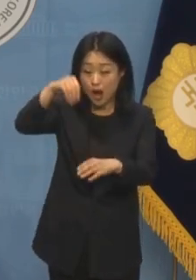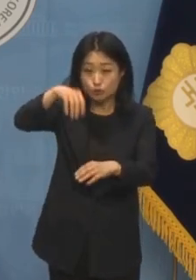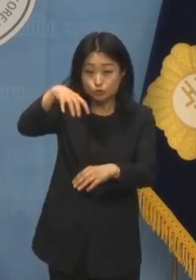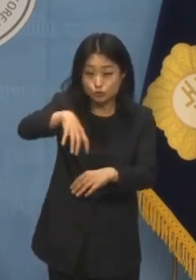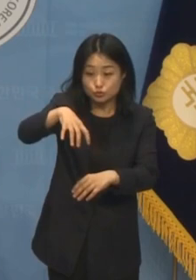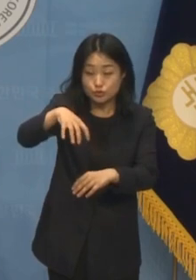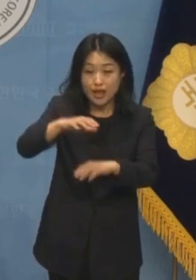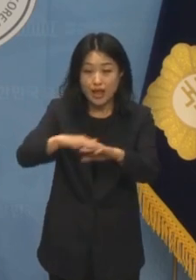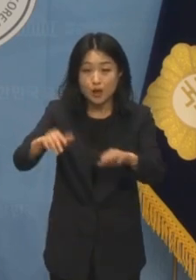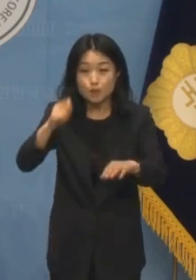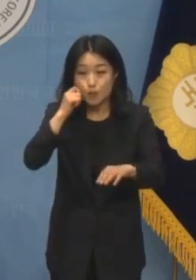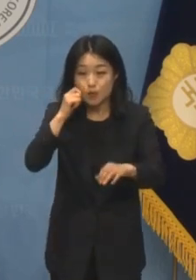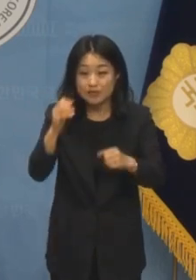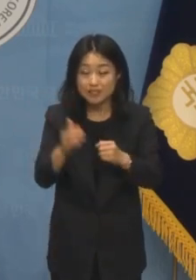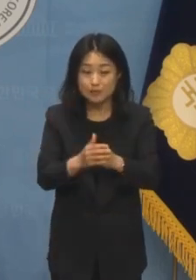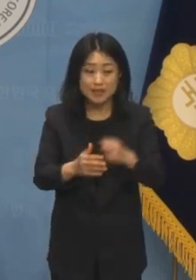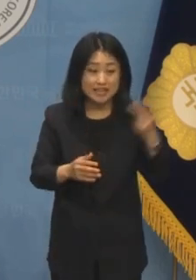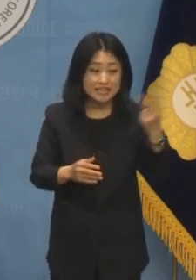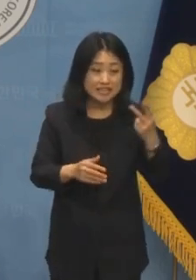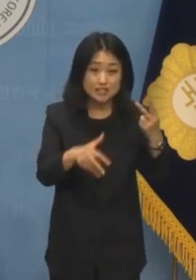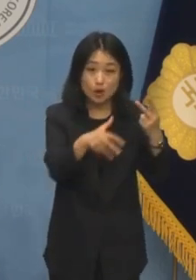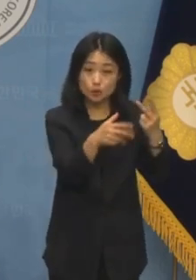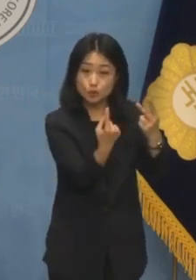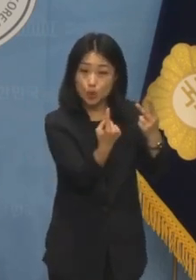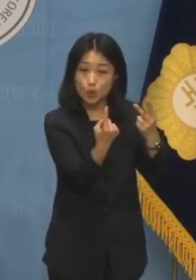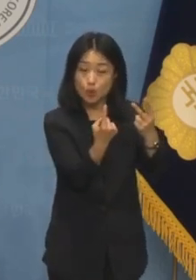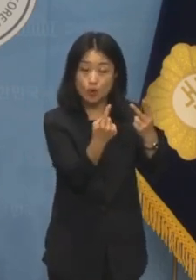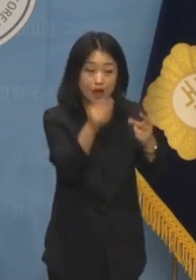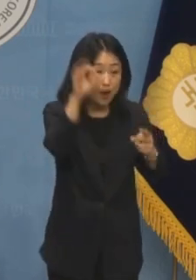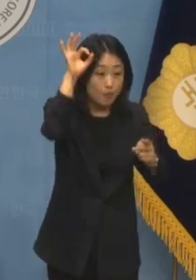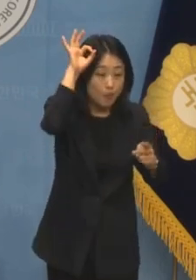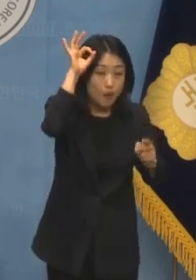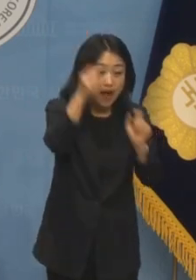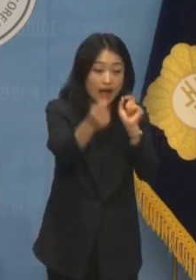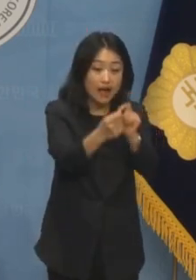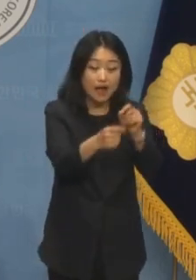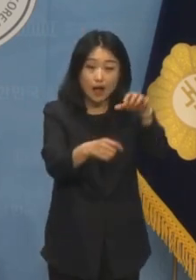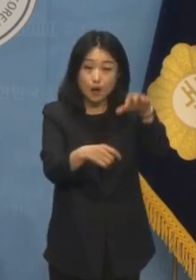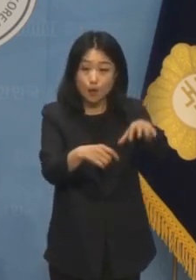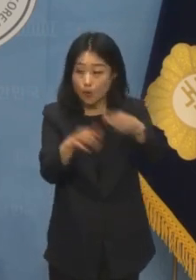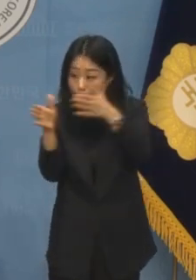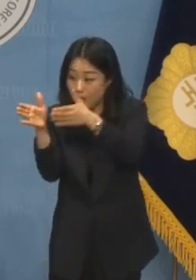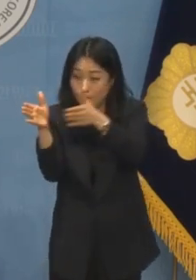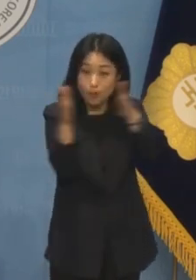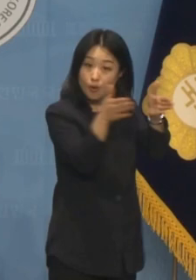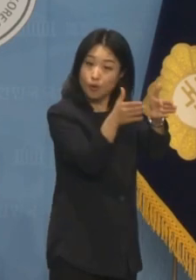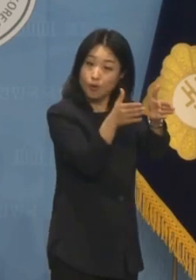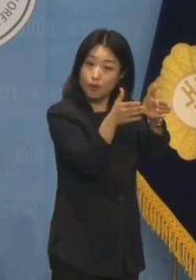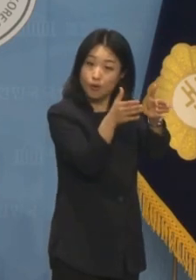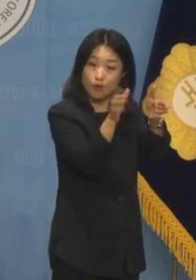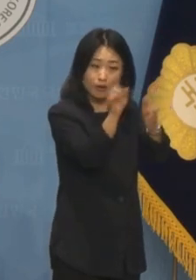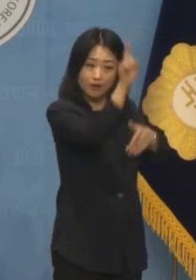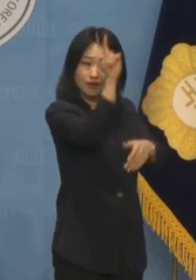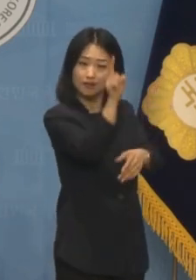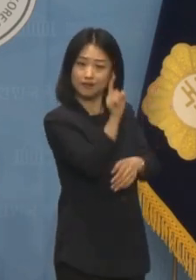2천조 가치일지도 모르는 영일만 앞바다로 눈을 돌리게 하려는 꼼수는 아닙니까?